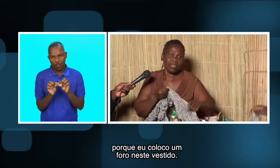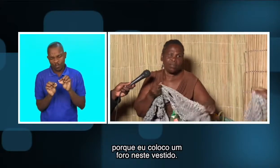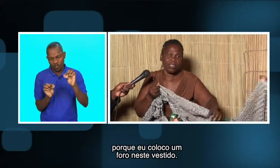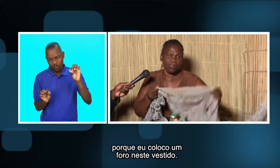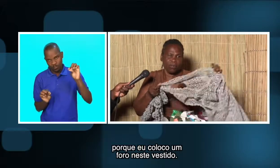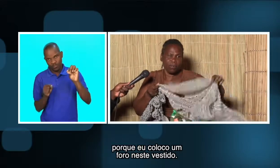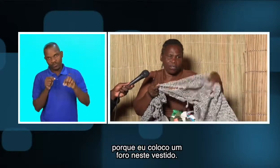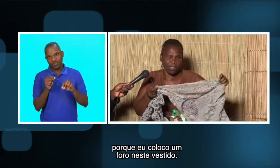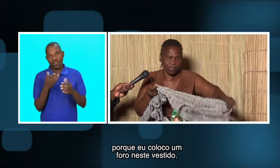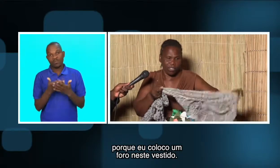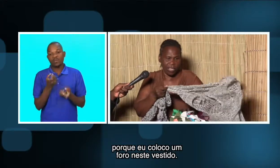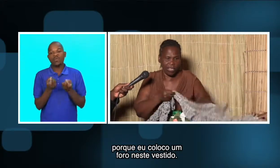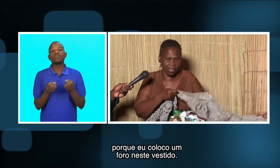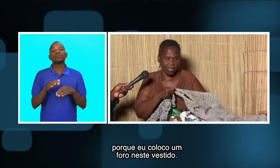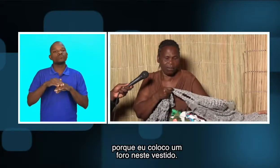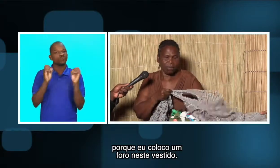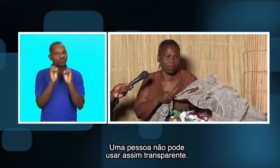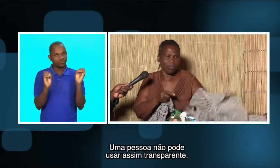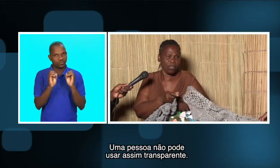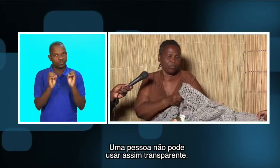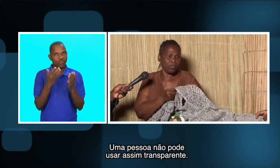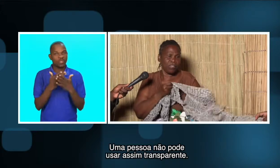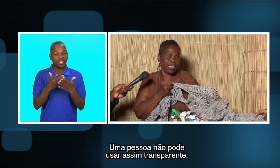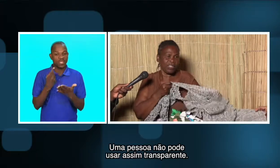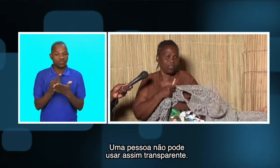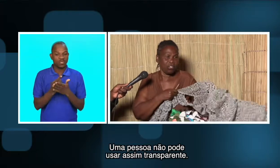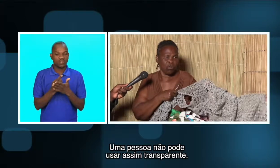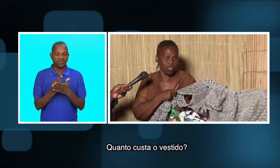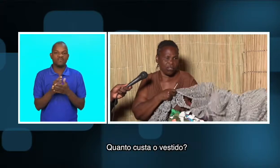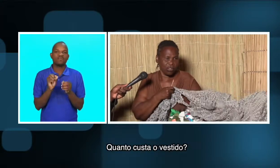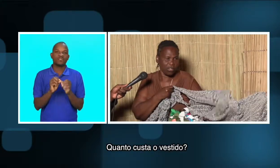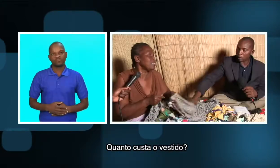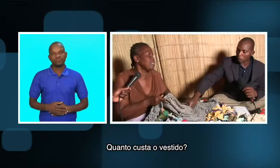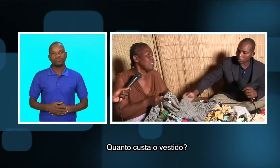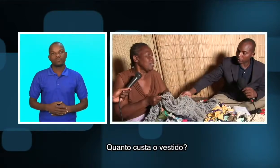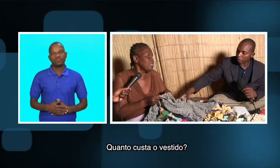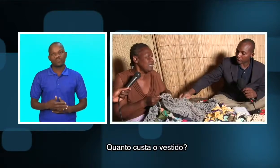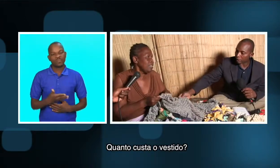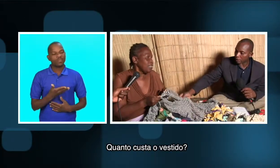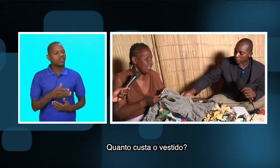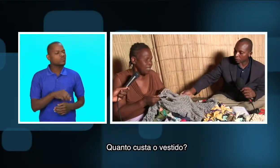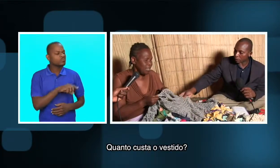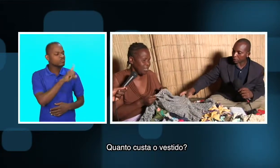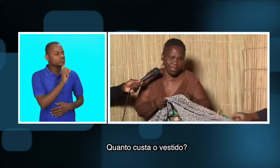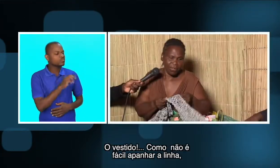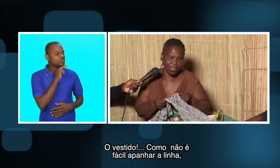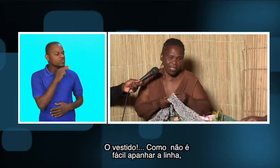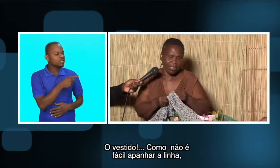Porque é preciso de furo esse vestido aqui. Porque uma pessoa não pode usar assim, com as faltas. Onde que custa o vestido? Vestido,